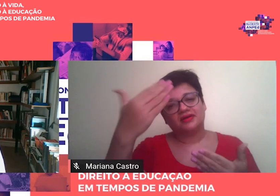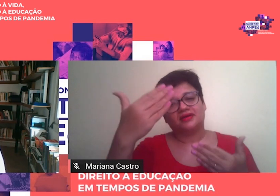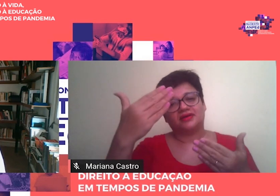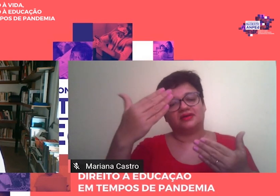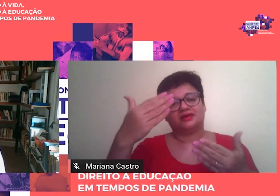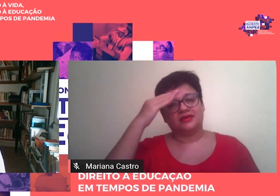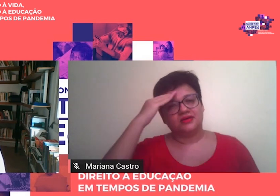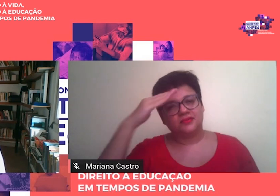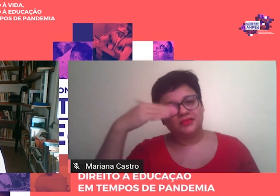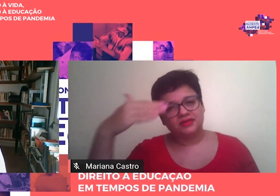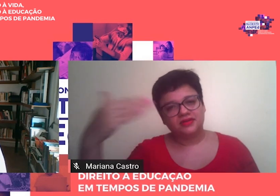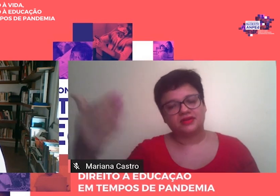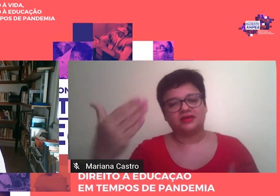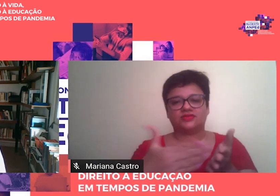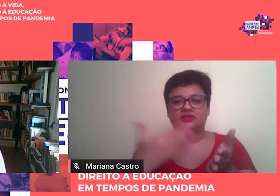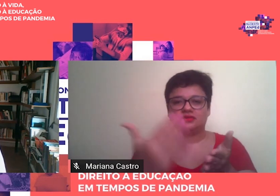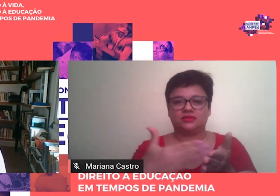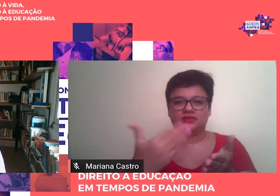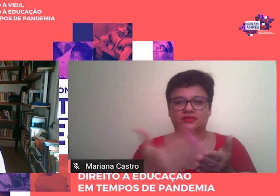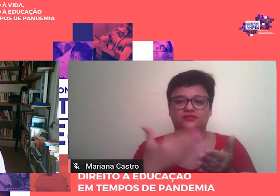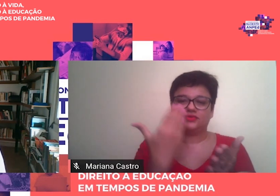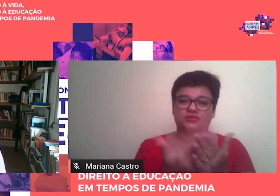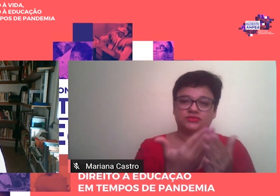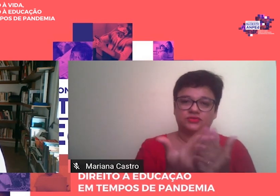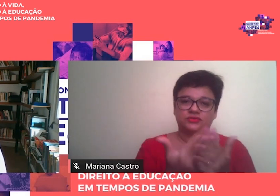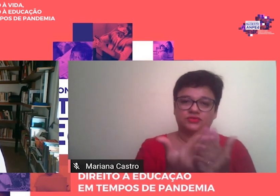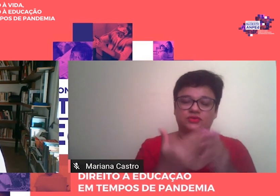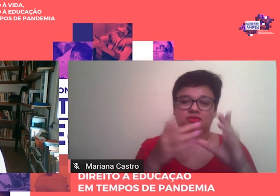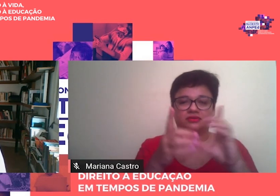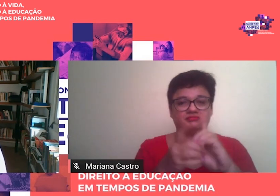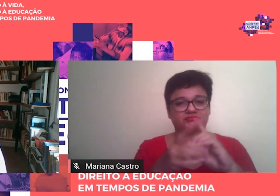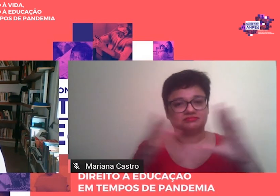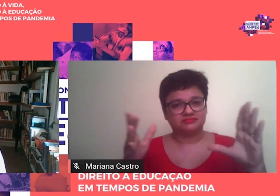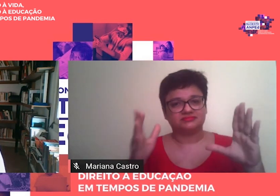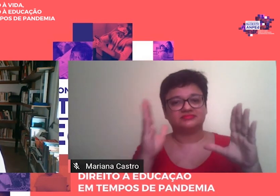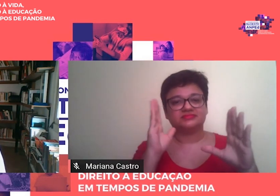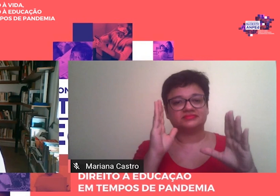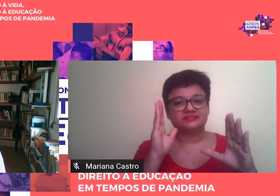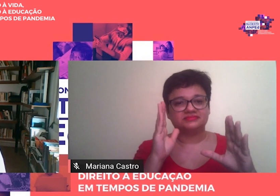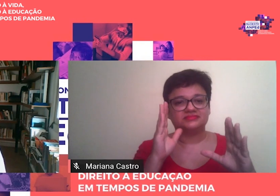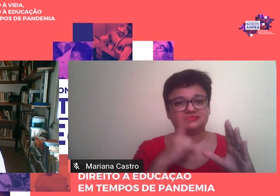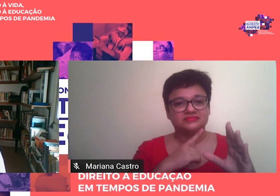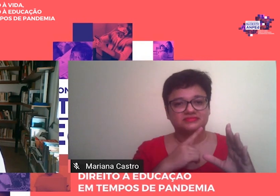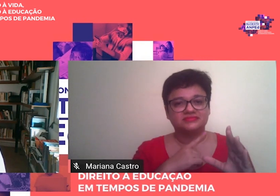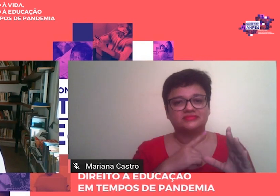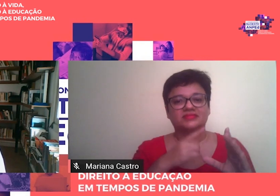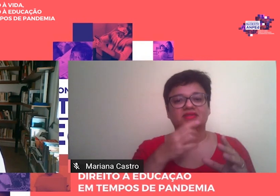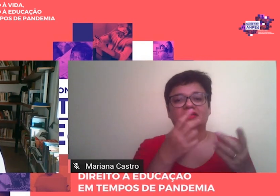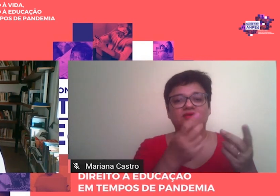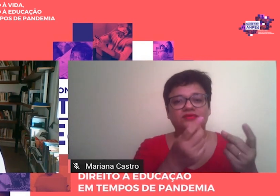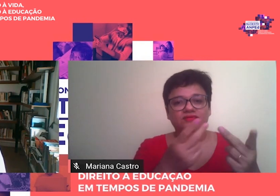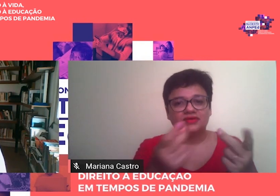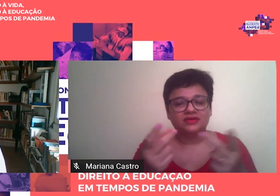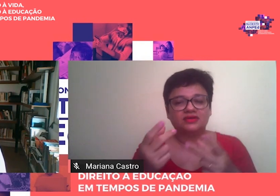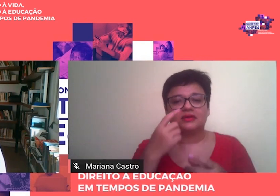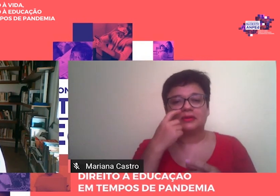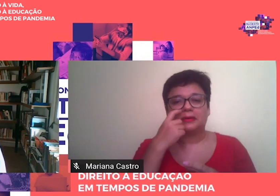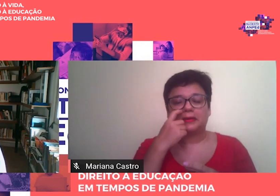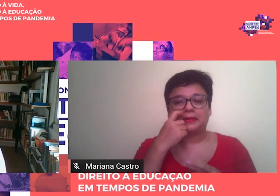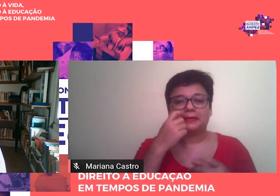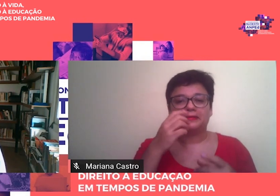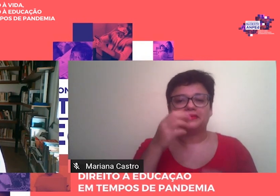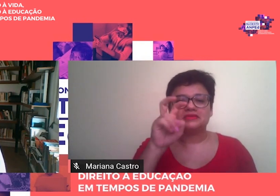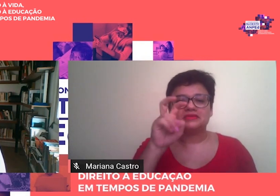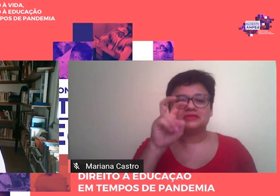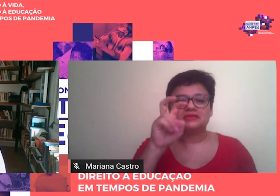ao livro Escola e Democracia, está atendida, exigindo não mais do que cerca de cinco minutos. No